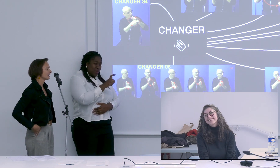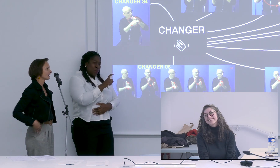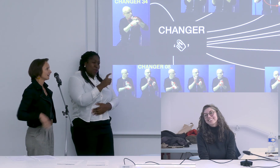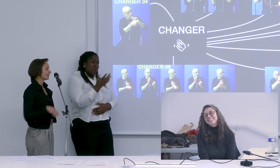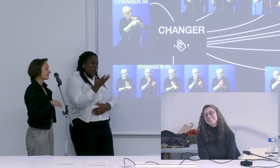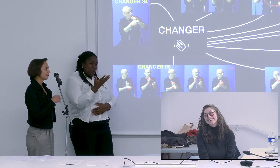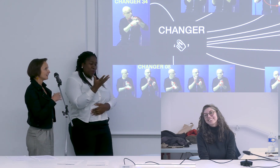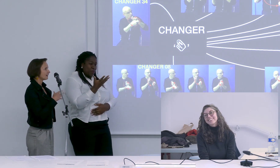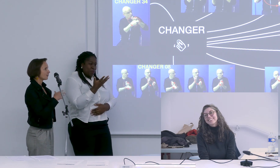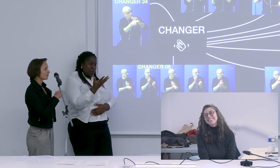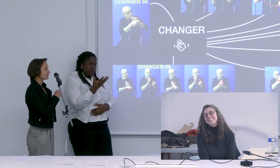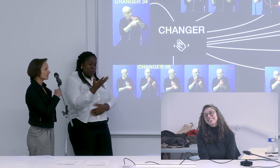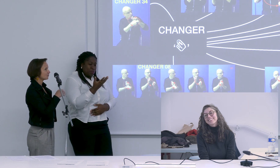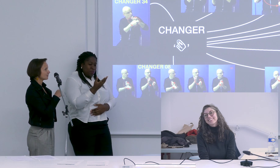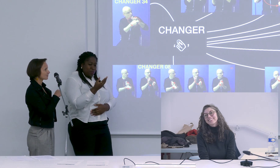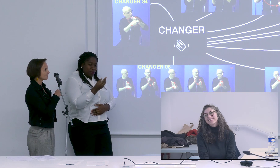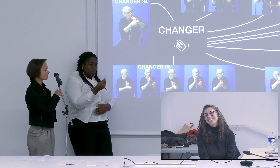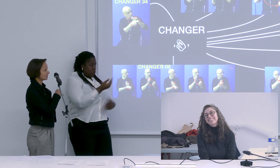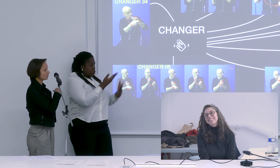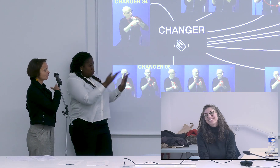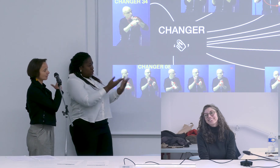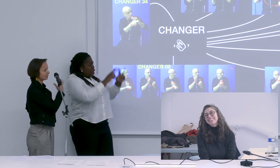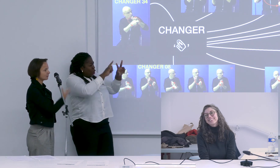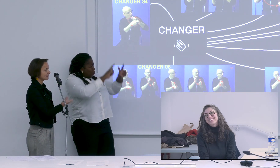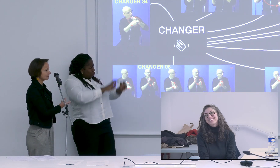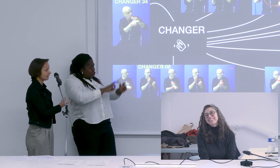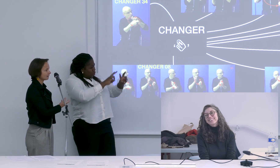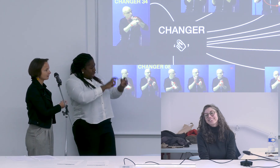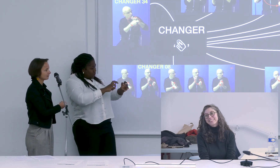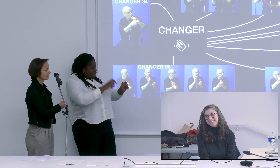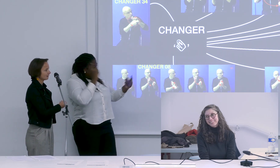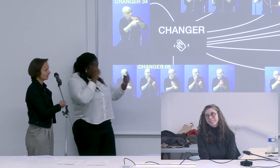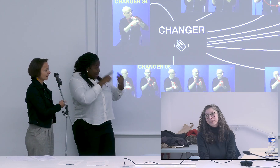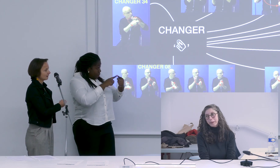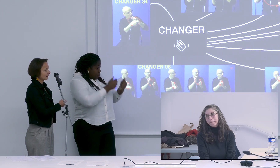la fin c'était finalement cette étude est-ce que c'est une étude sur la polysémie